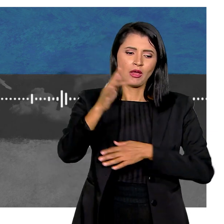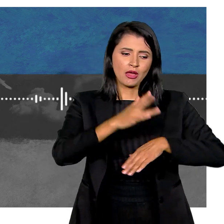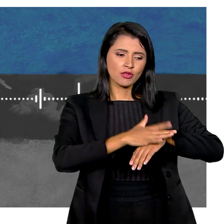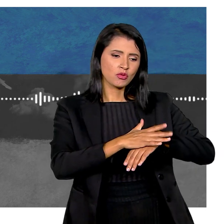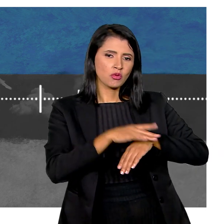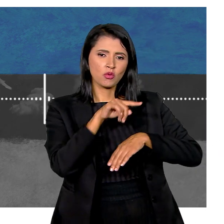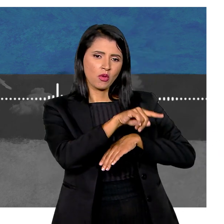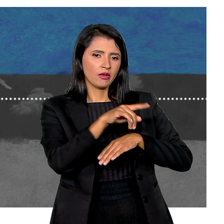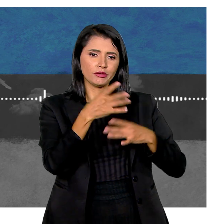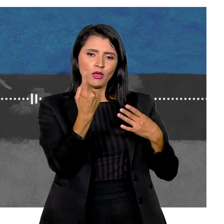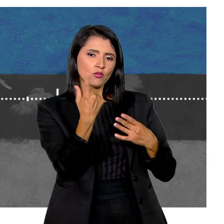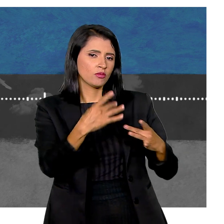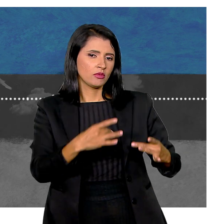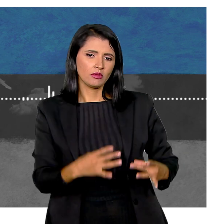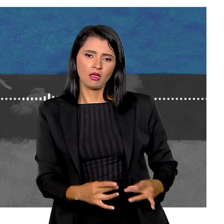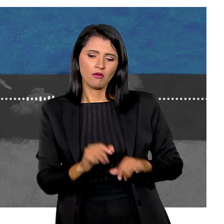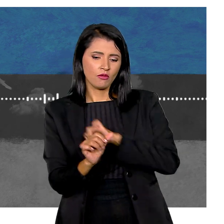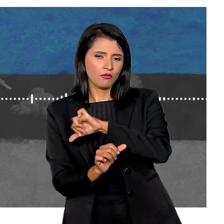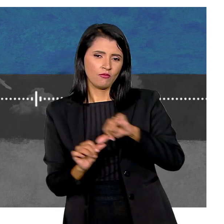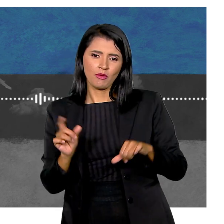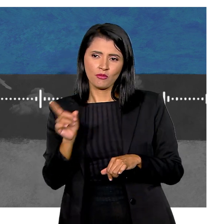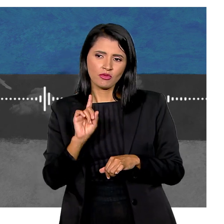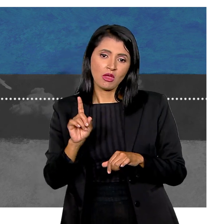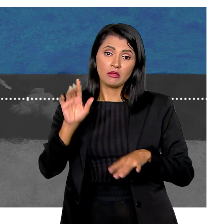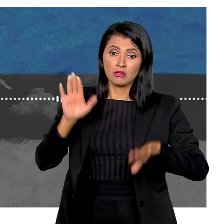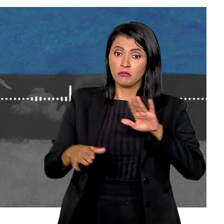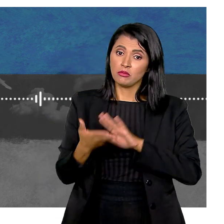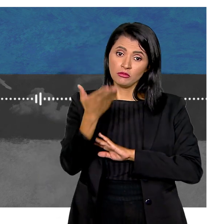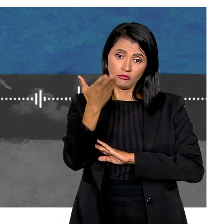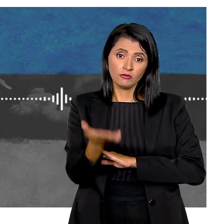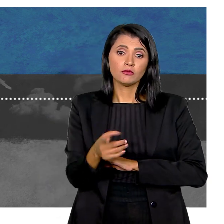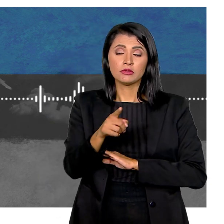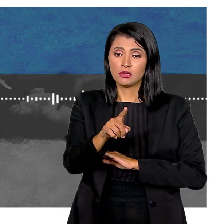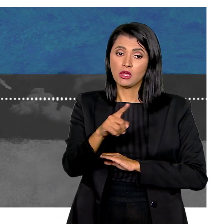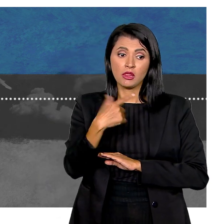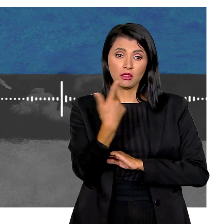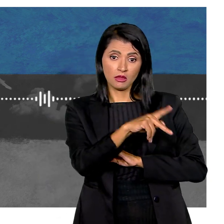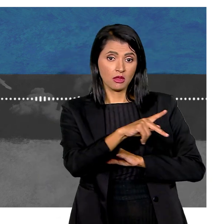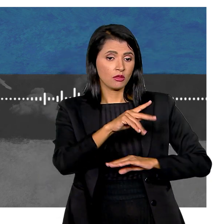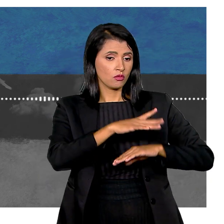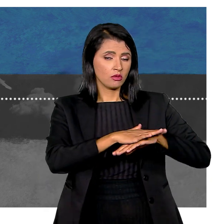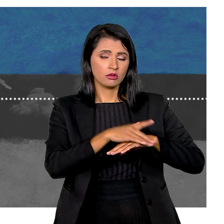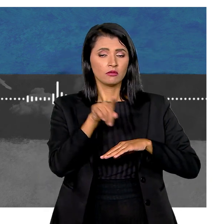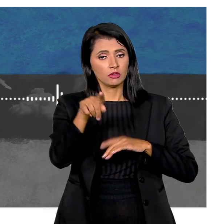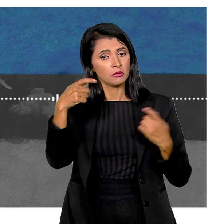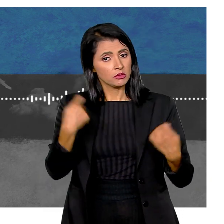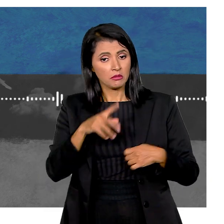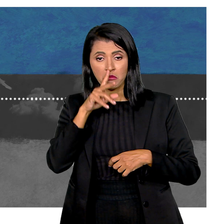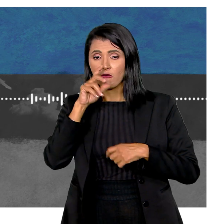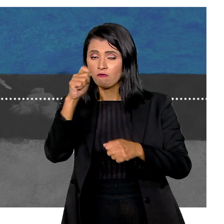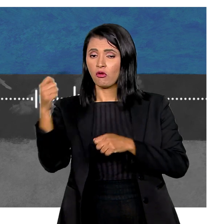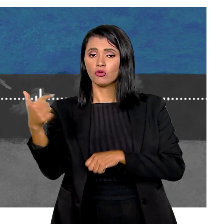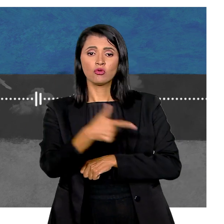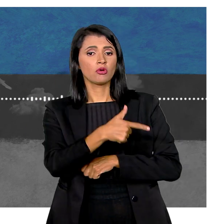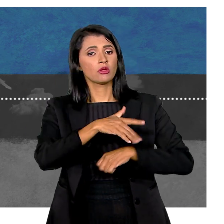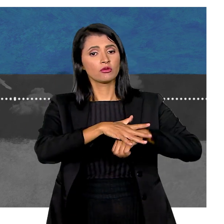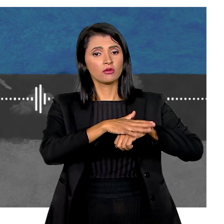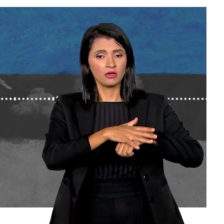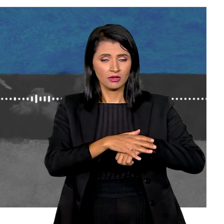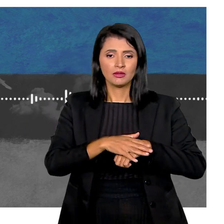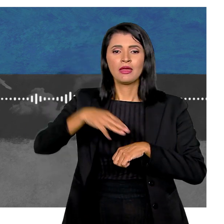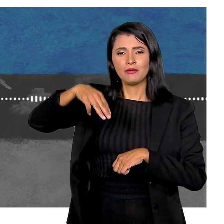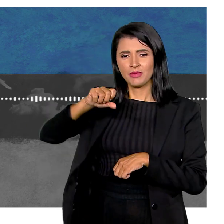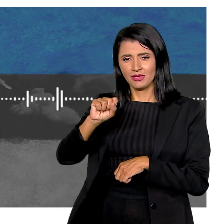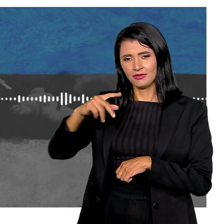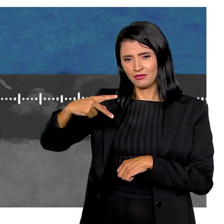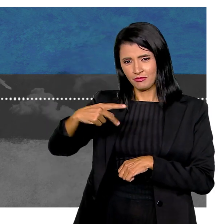Que a doença é só um detalhe na vida Que não vai mudar Depende de você Não da doença Você tem que ser mais forte que a doença